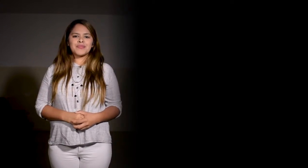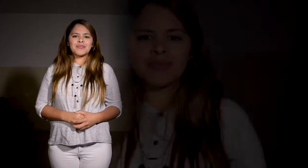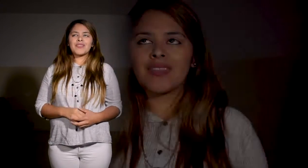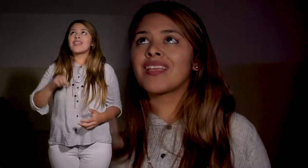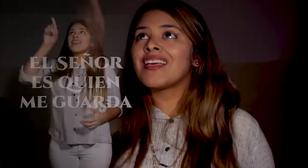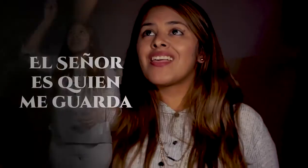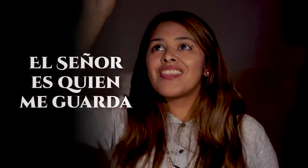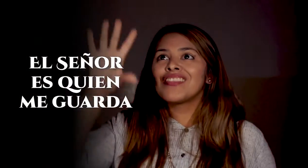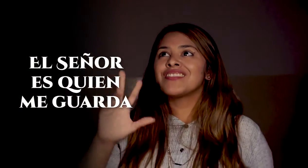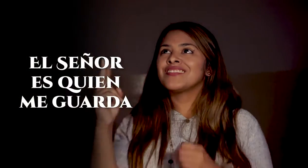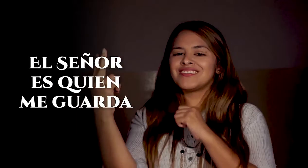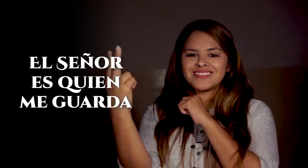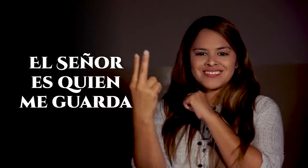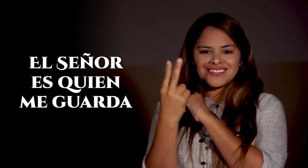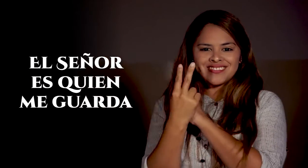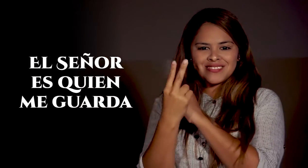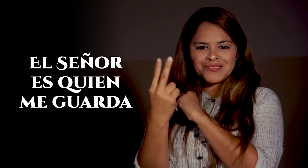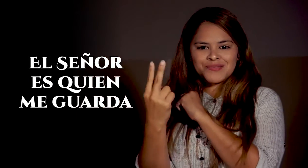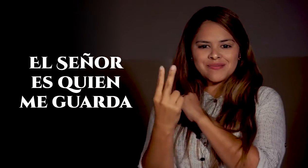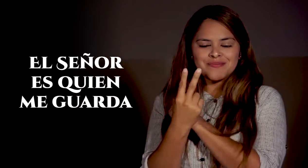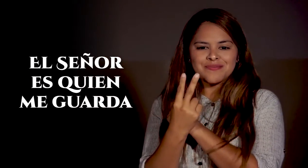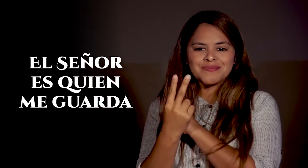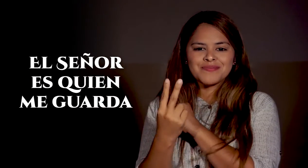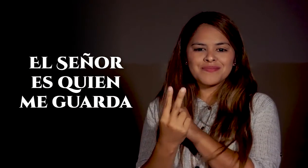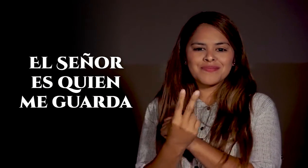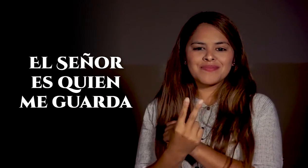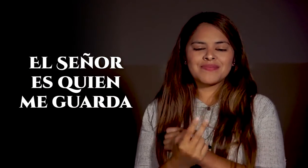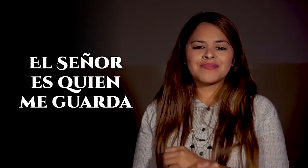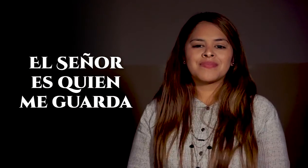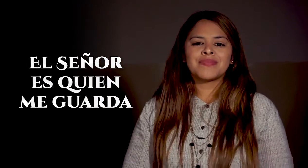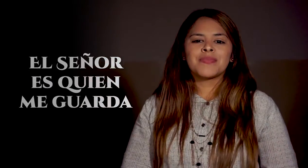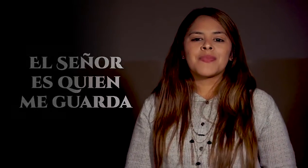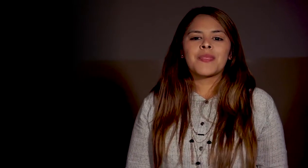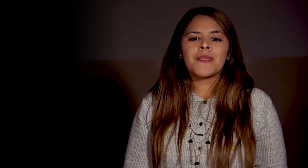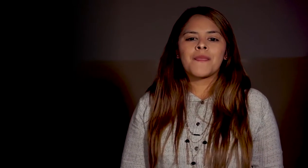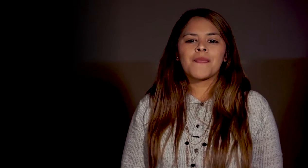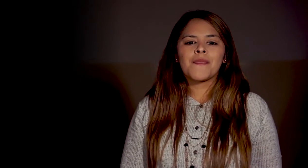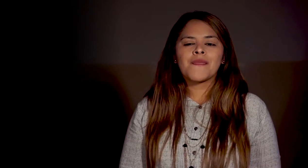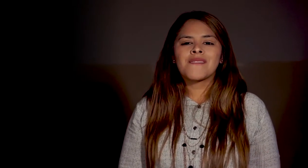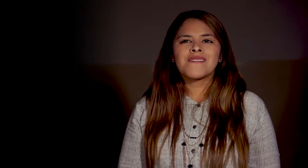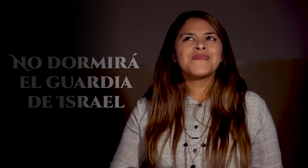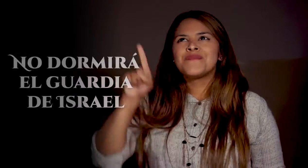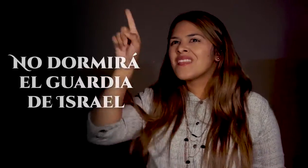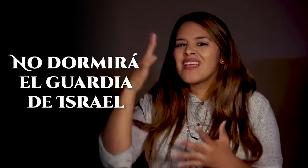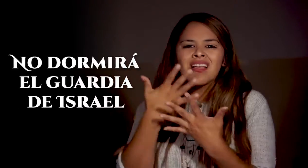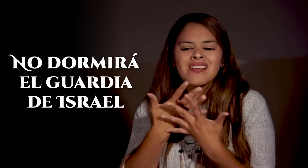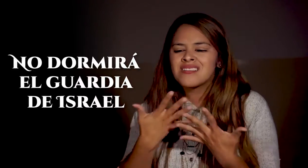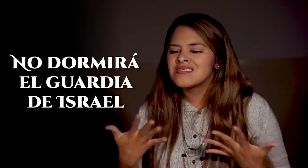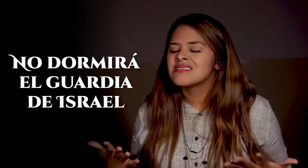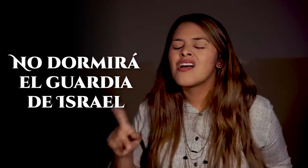el Señor es quien me guarda no dormirá el